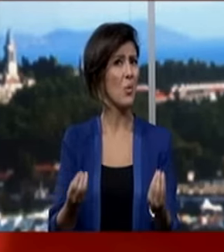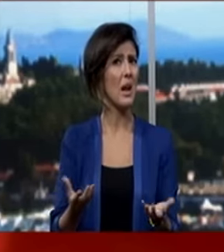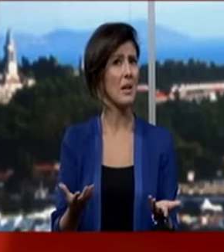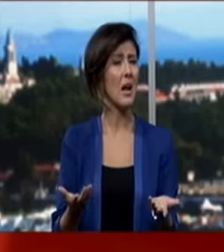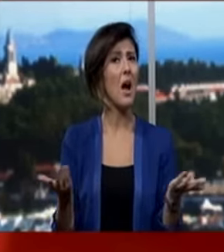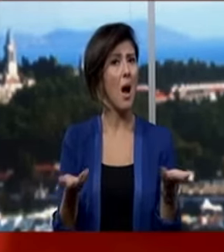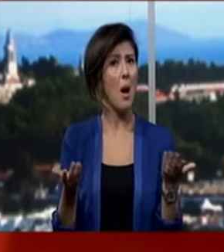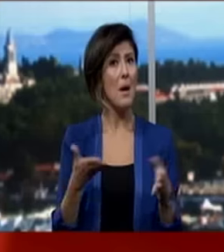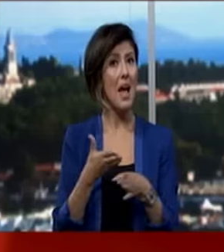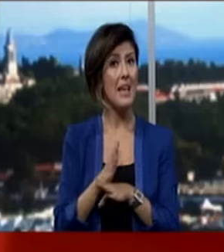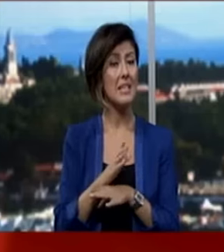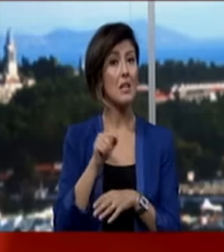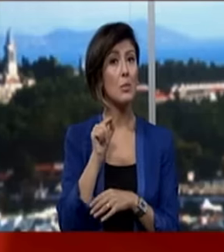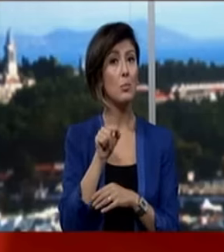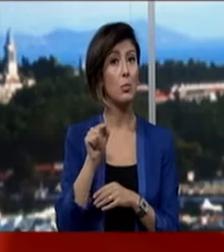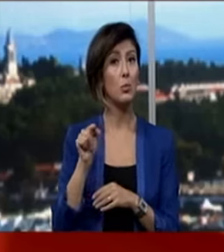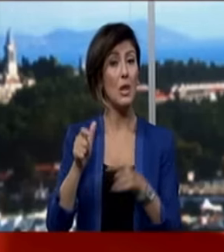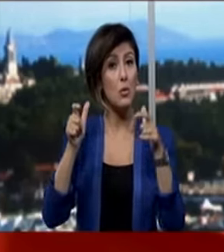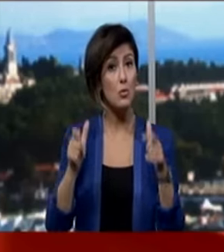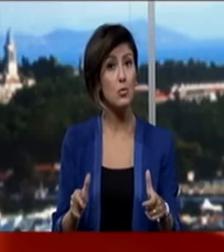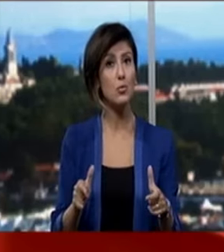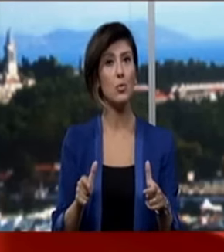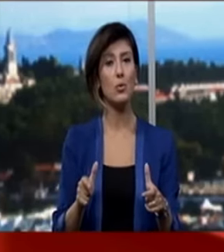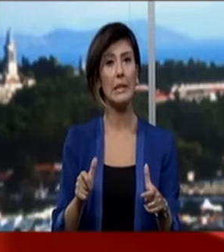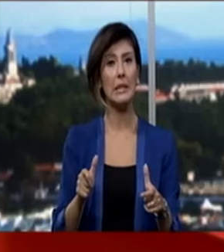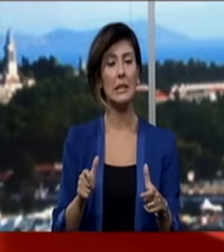olarak ama esas bunların üssü,